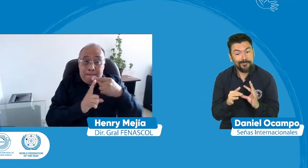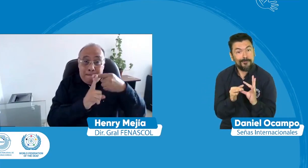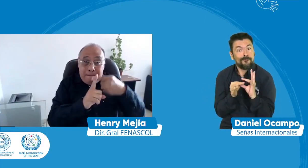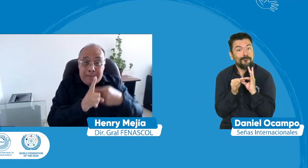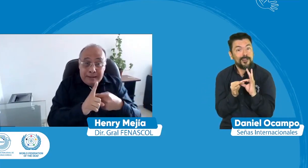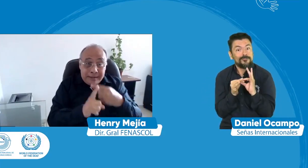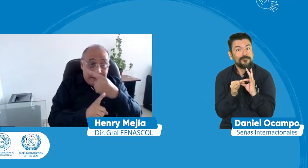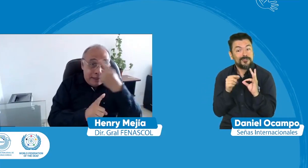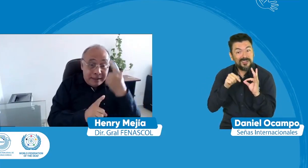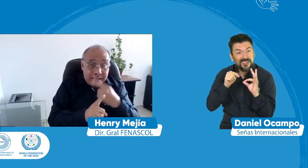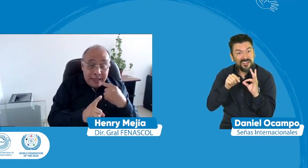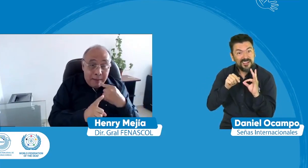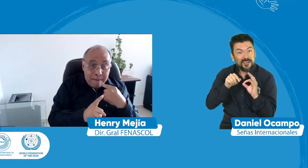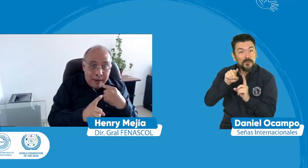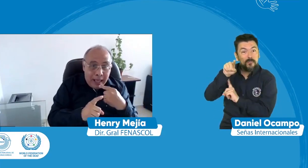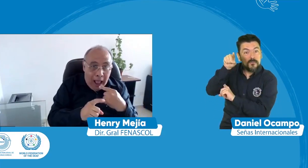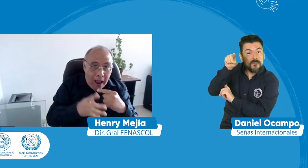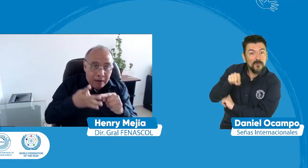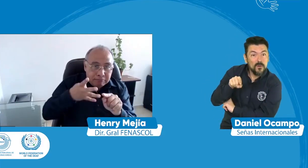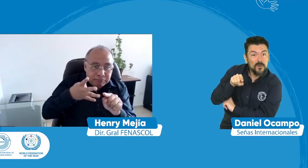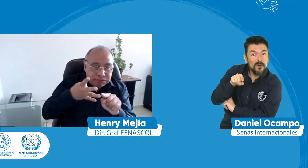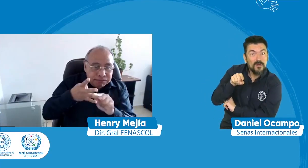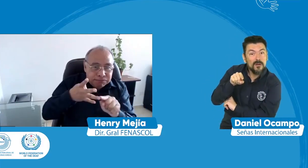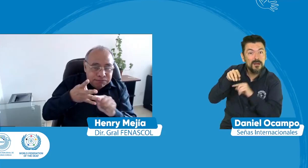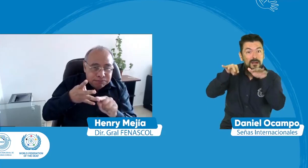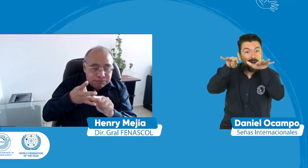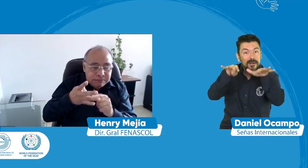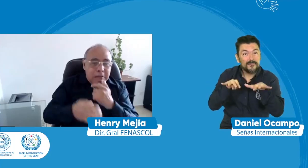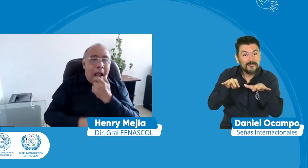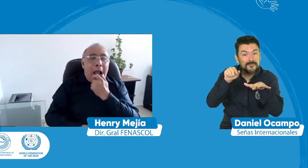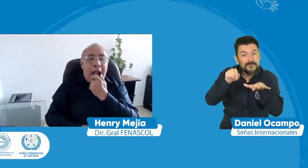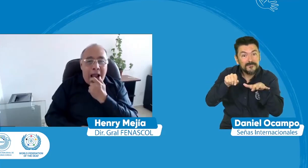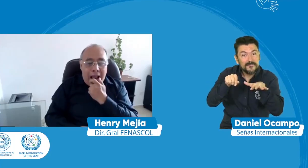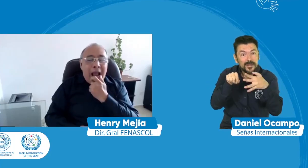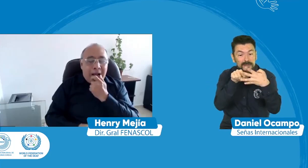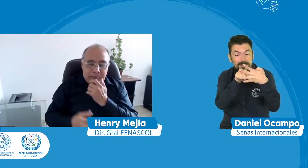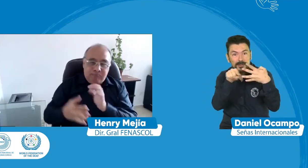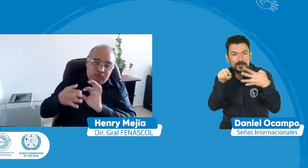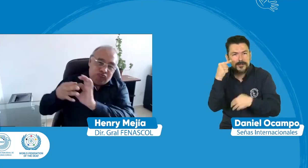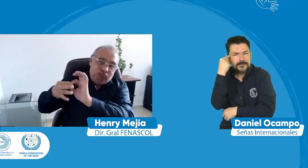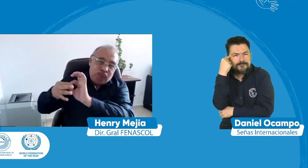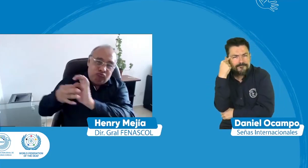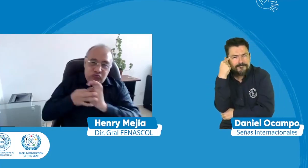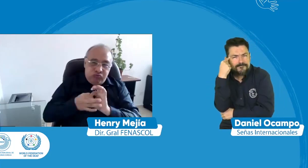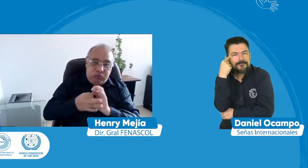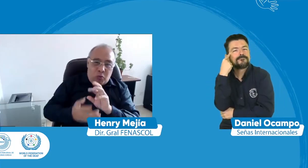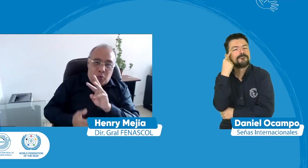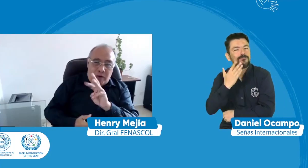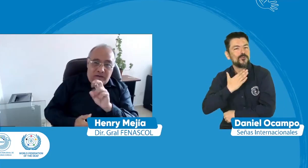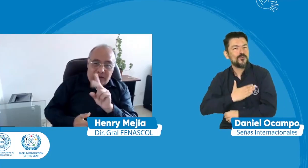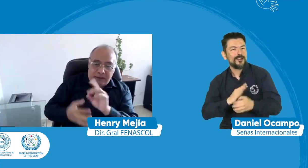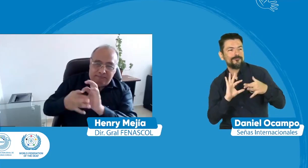penascol en este mes de septiembre en esta semana de septiembre se une